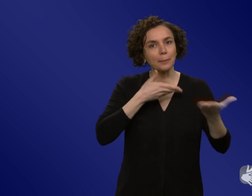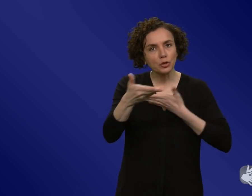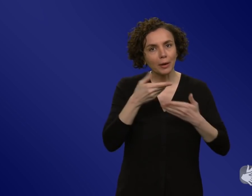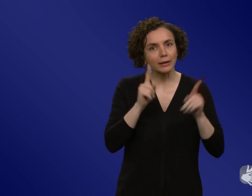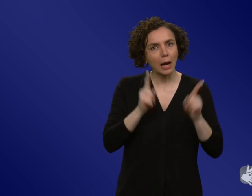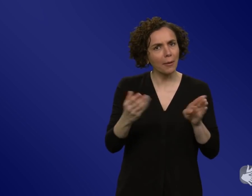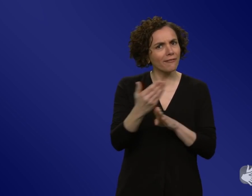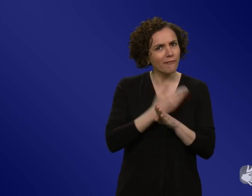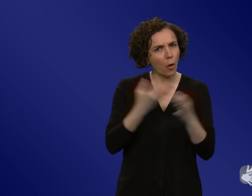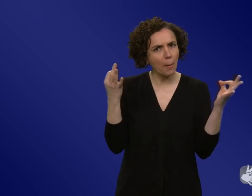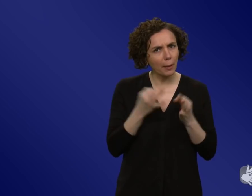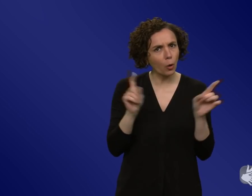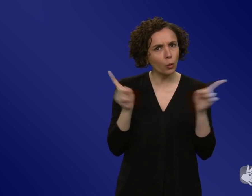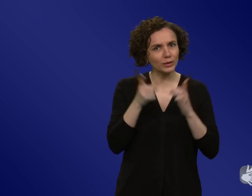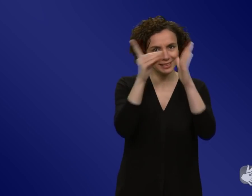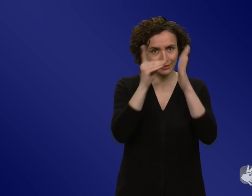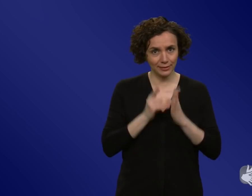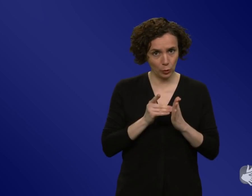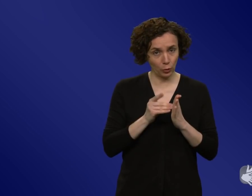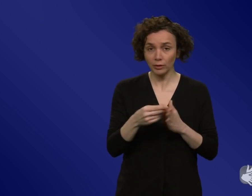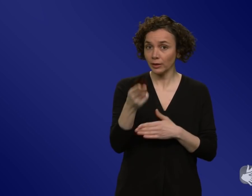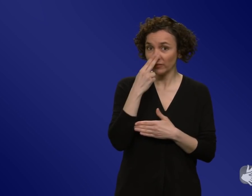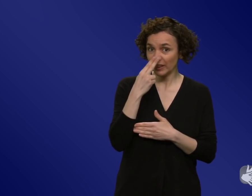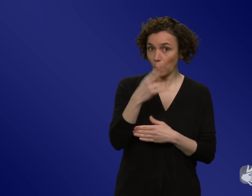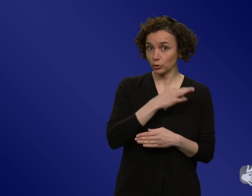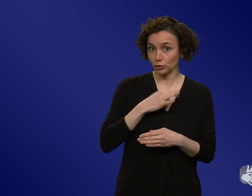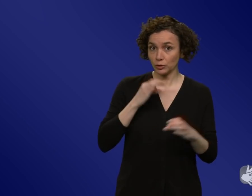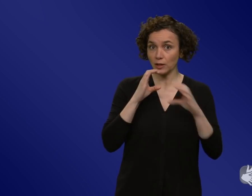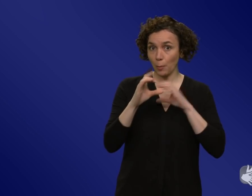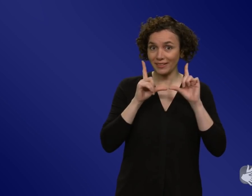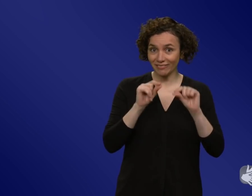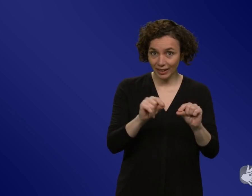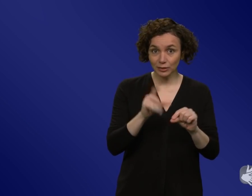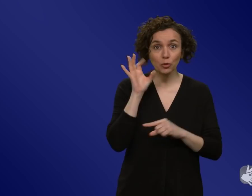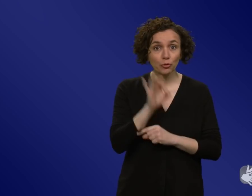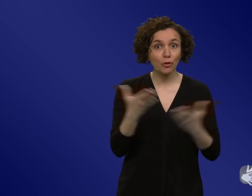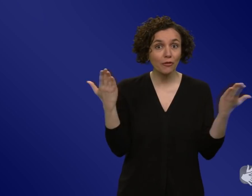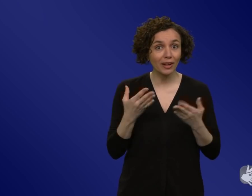Definitionshilfe. Was ist eigentlich genau Gesundheitskommunikation und wofür brauchen wir das als Forschungsbereich?